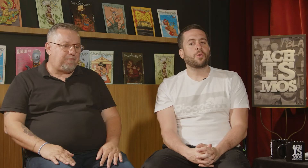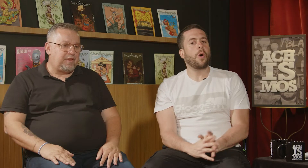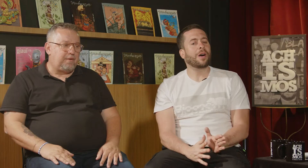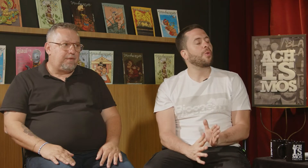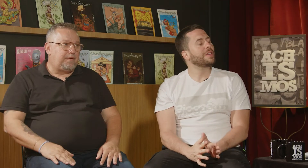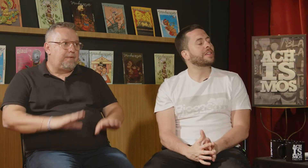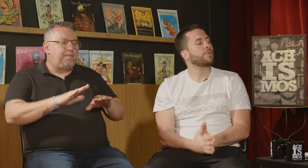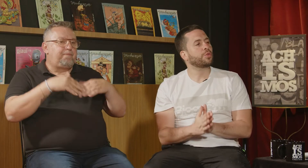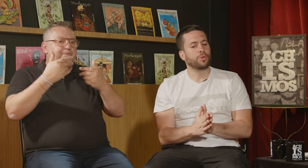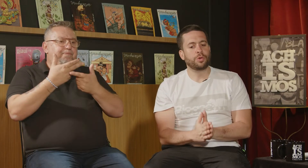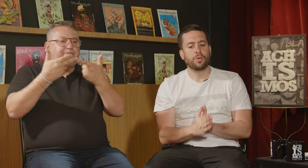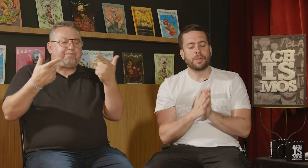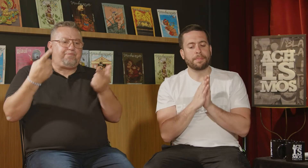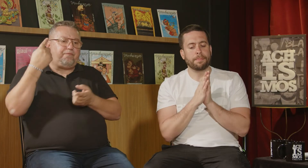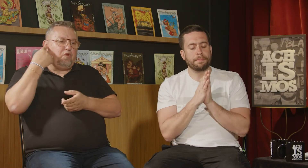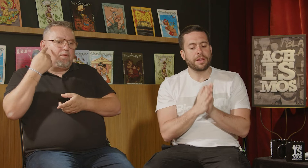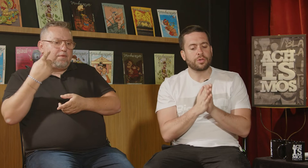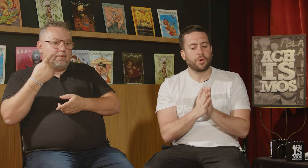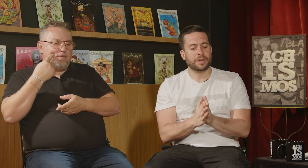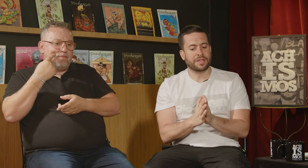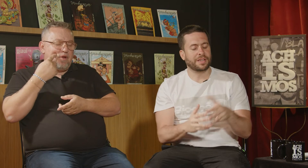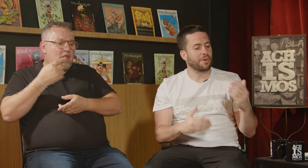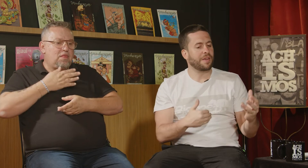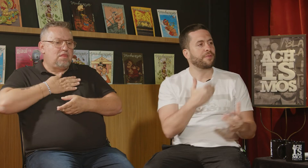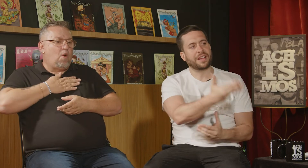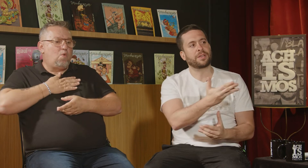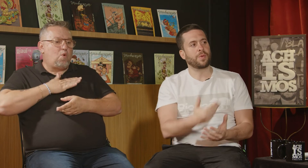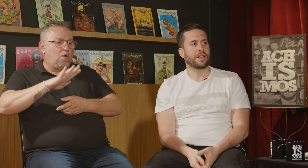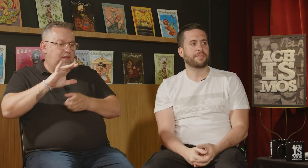qual a coisa que um surdo menos gosta que alguém faça com a curta?